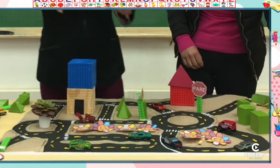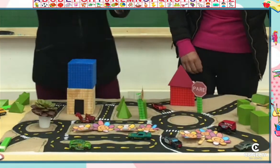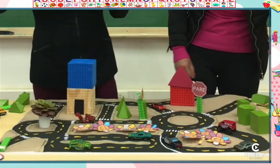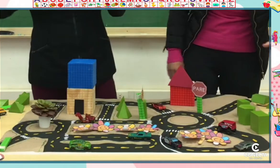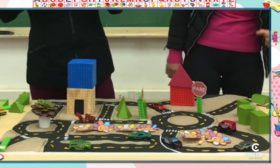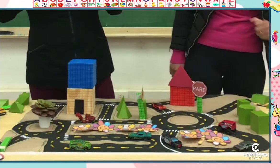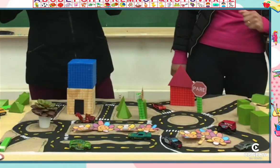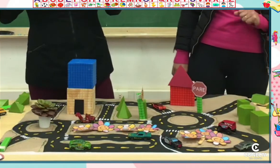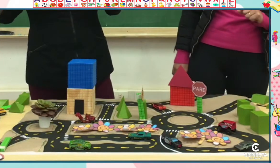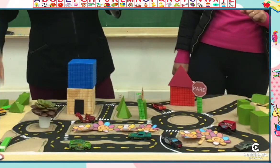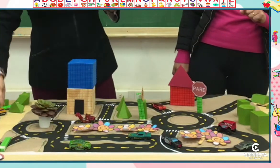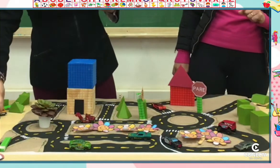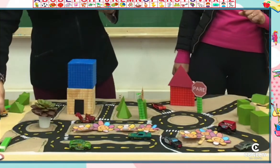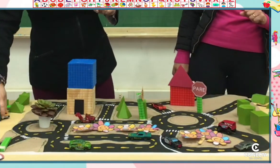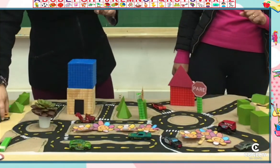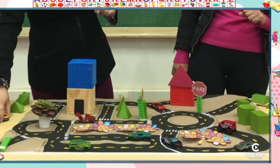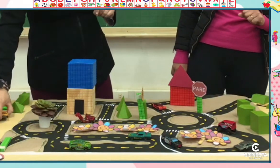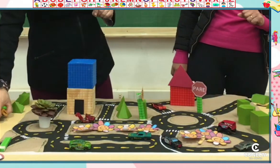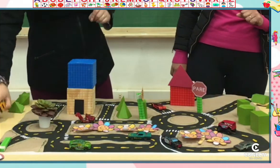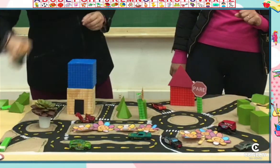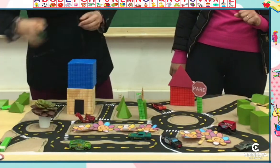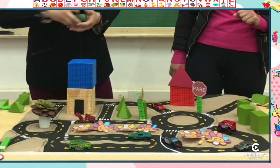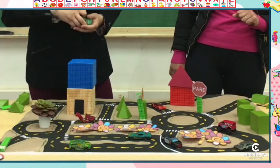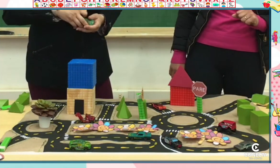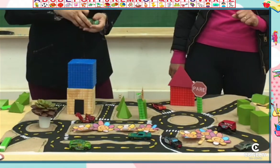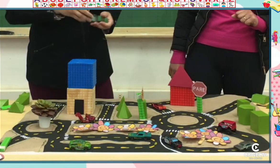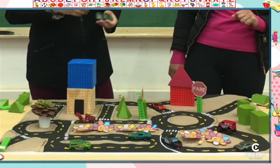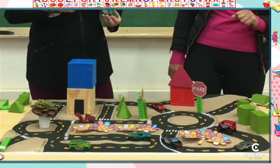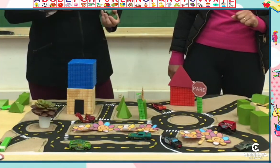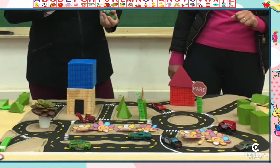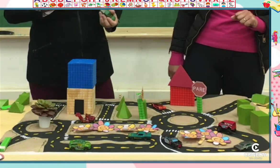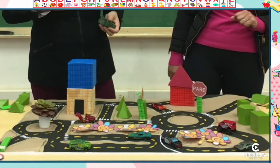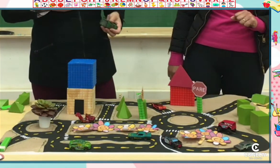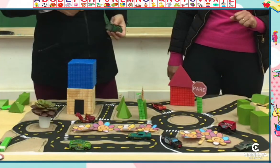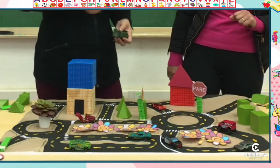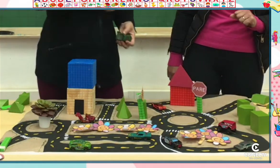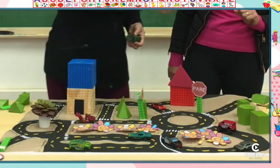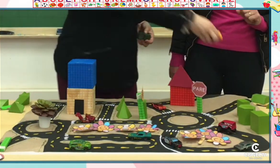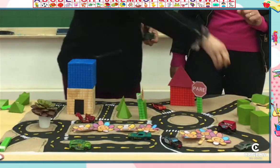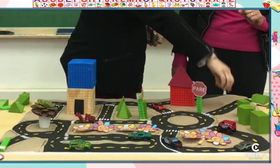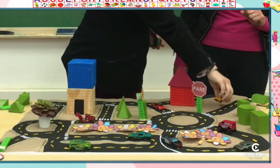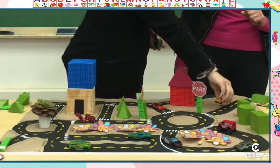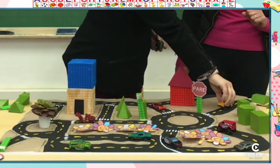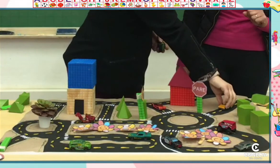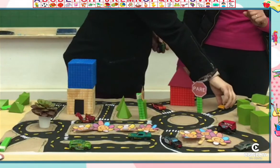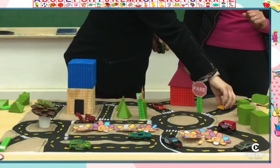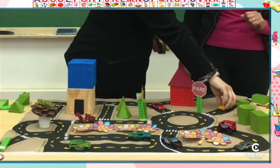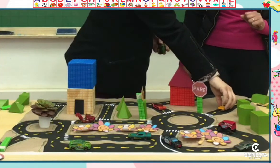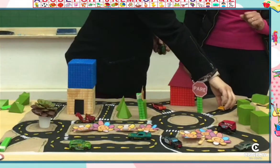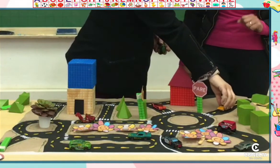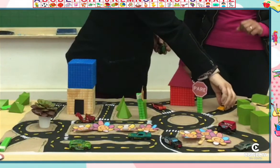Um canteiro. Ah, eu acho que a nossa cidade está ficando muito linda. Tá.